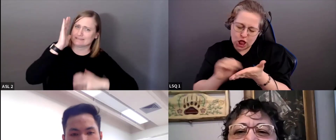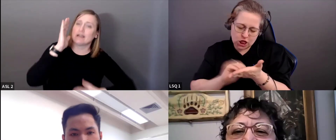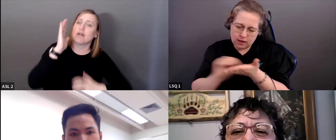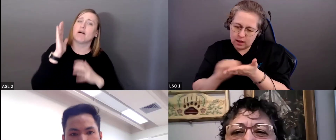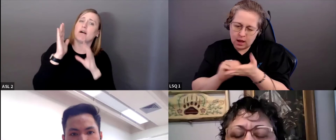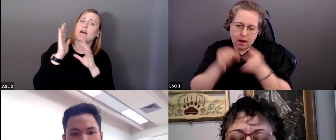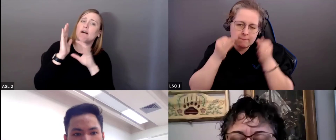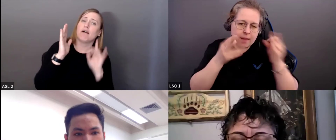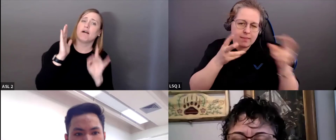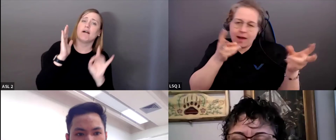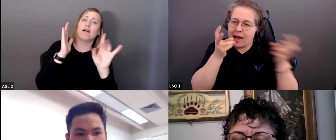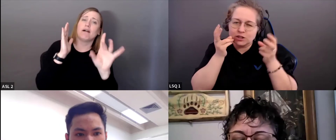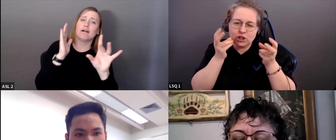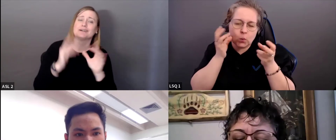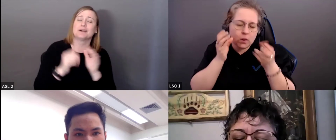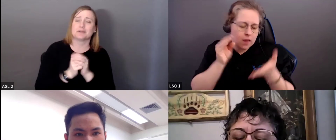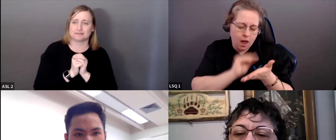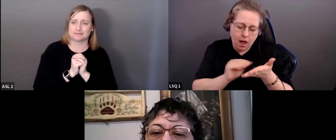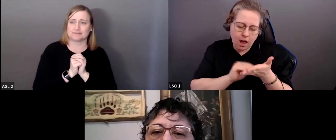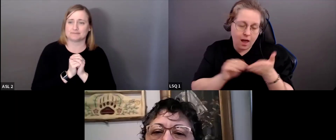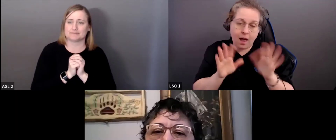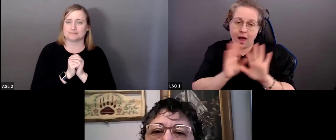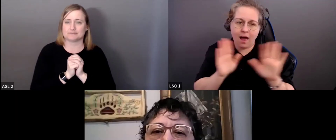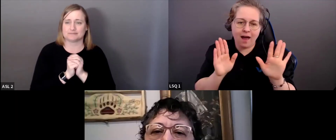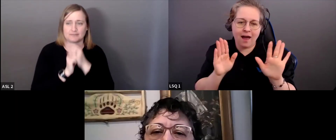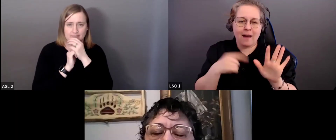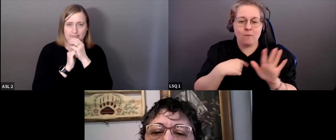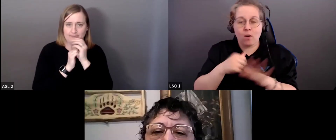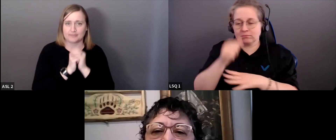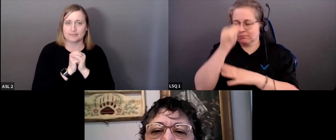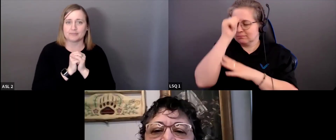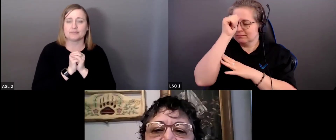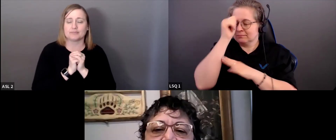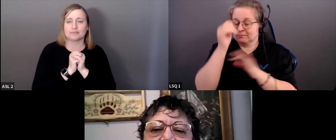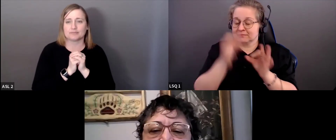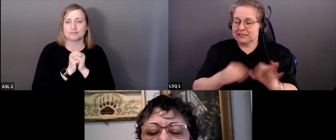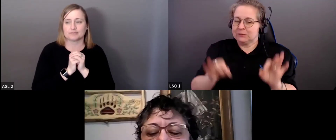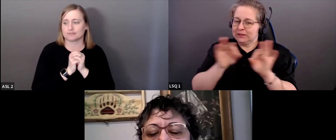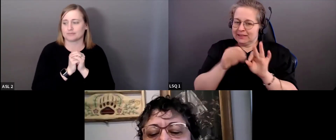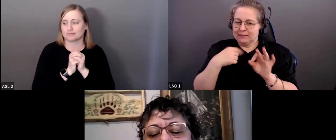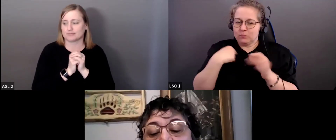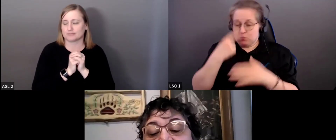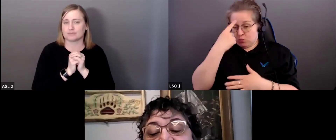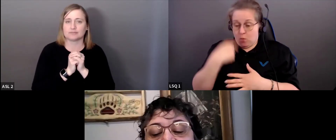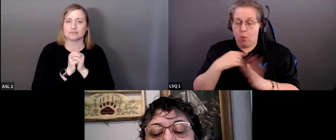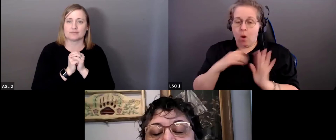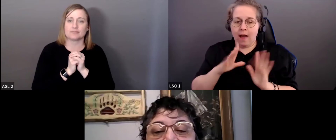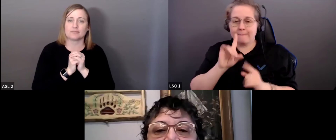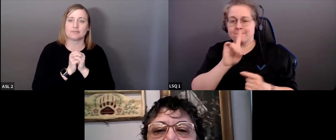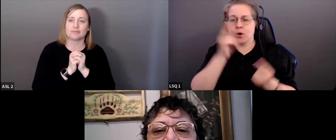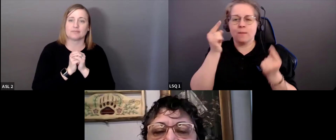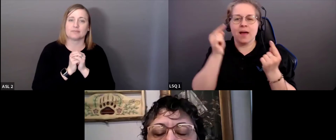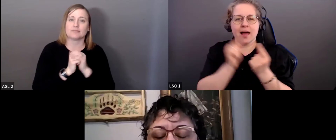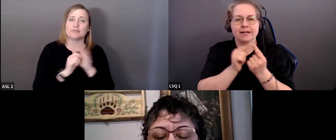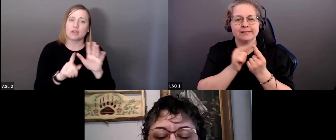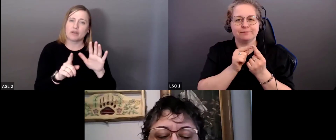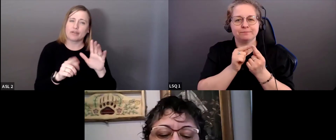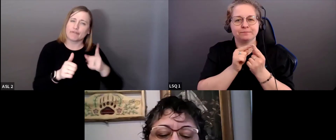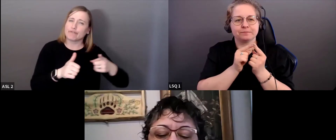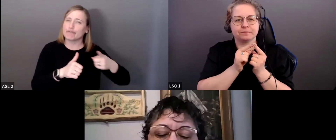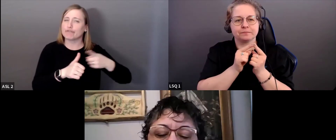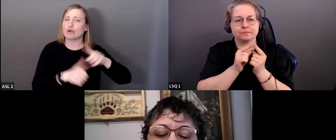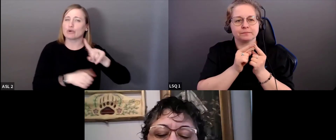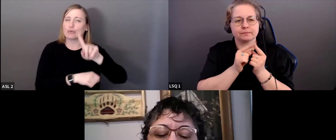que je vous écoutais. Et voici les choses que je retiendrai. La première chose, ça a été